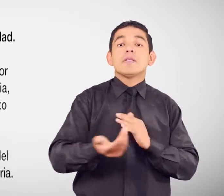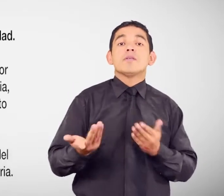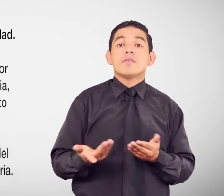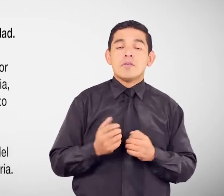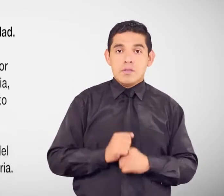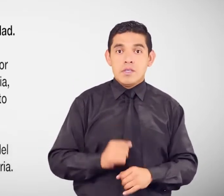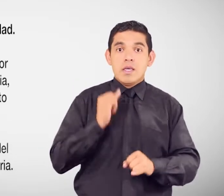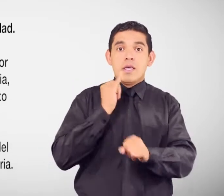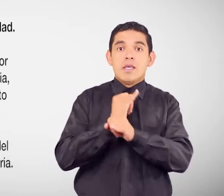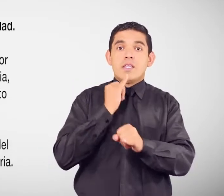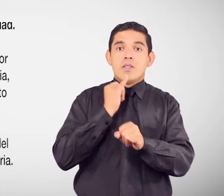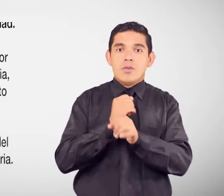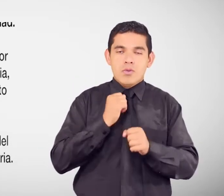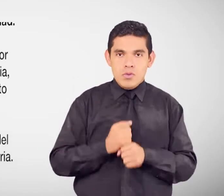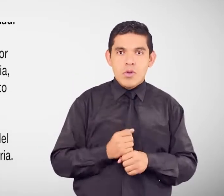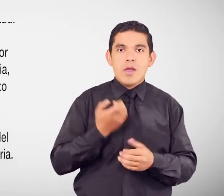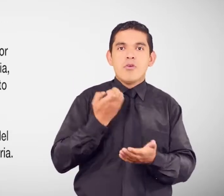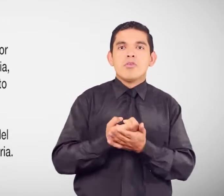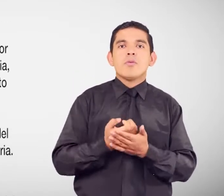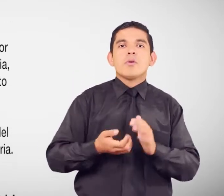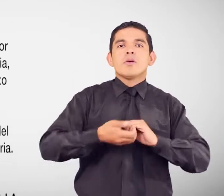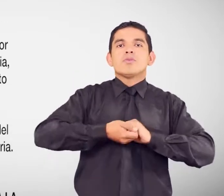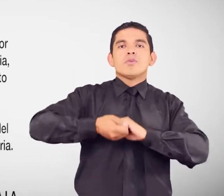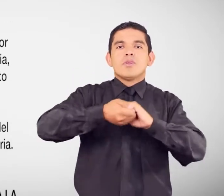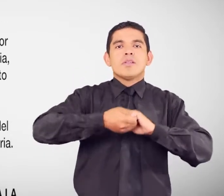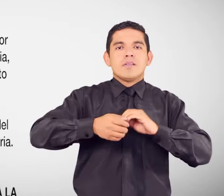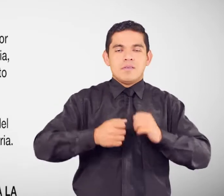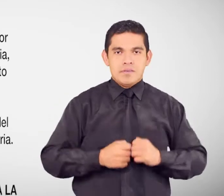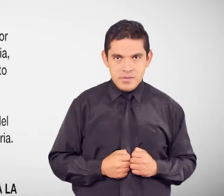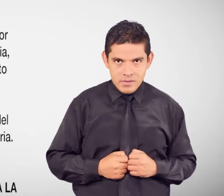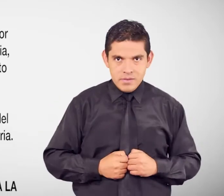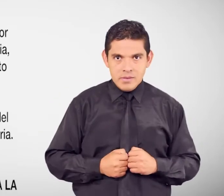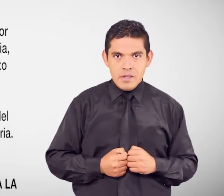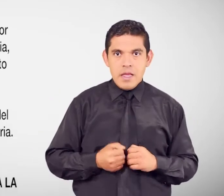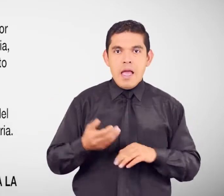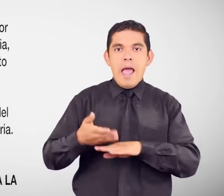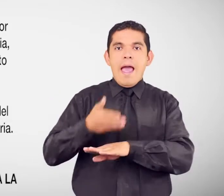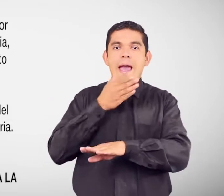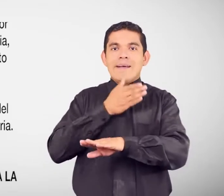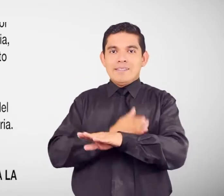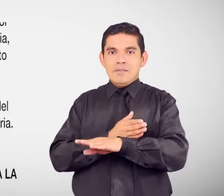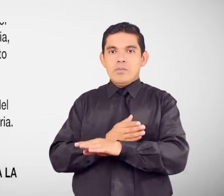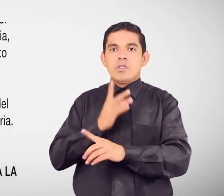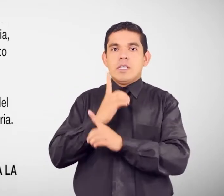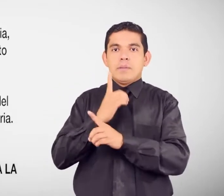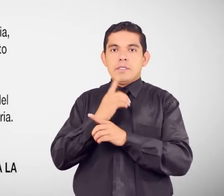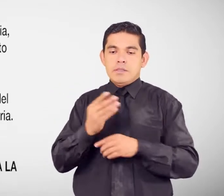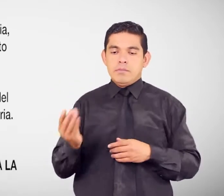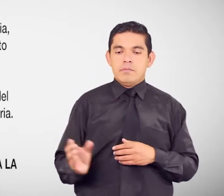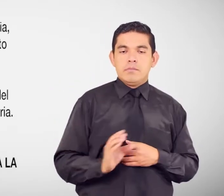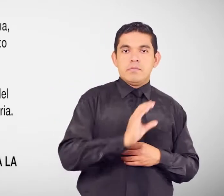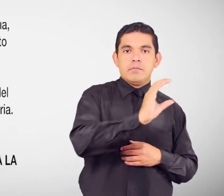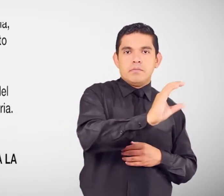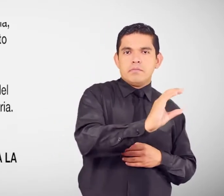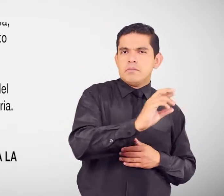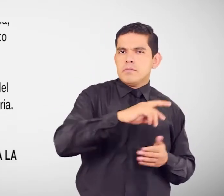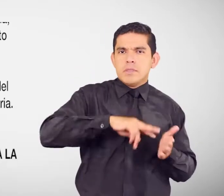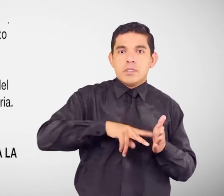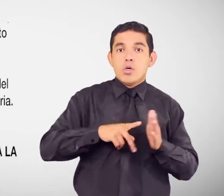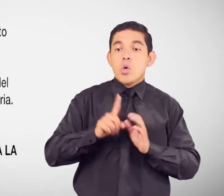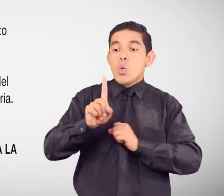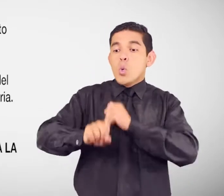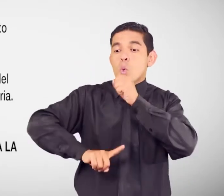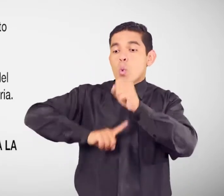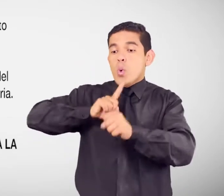pensión Por discapacidad Es el anticipo De un año De la pensión Por discapacidad A una persona beneficiaria